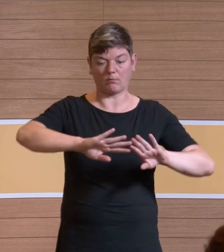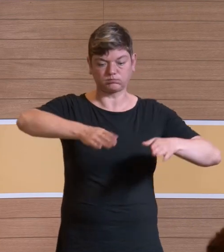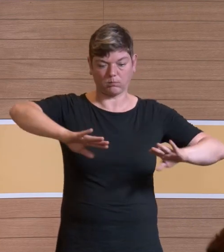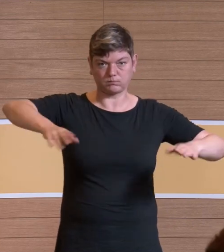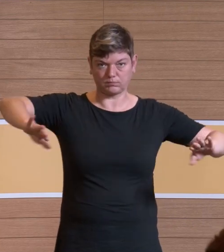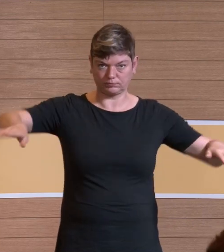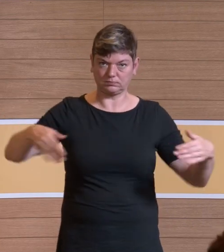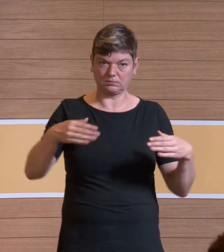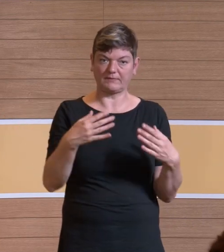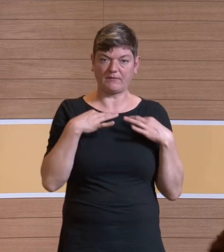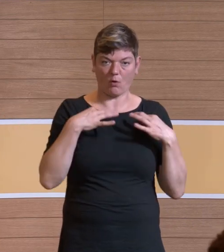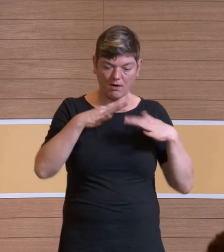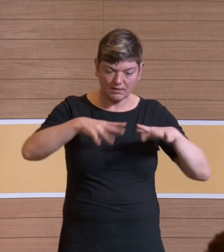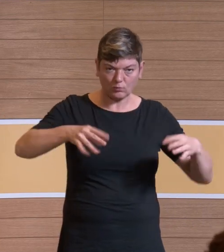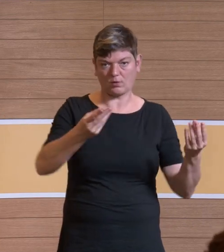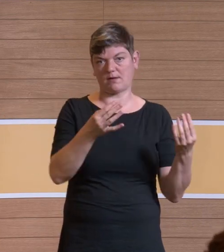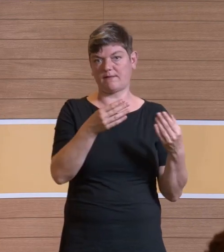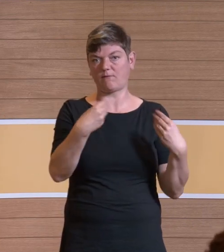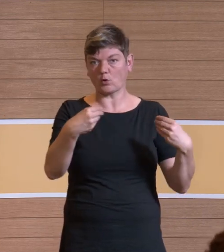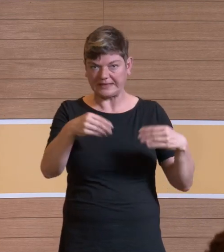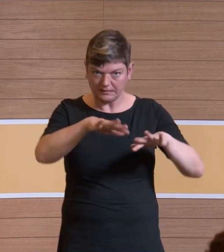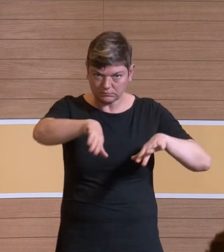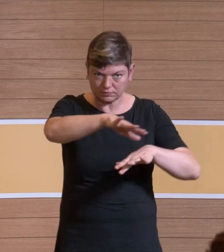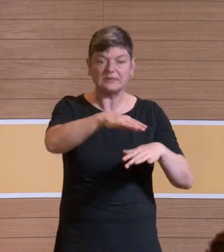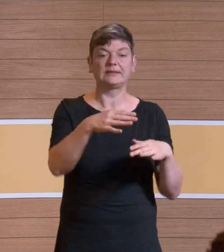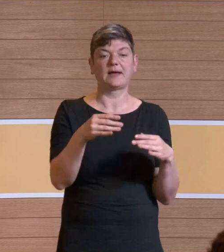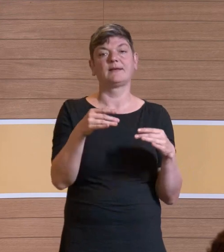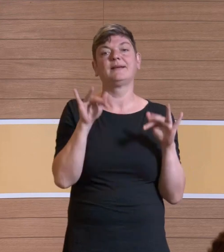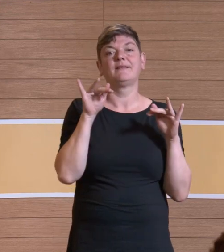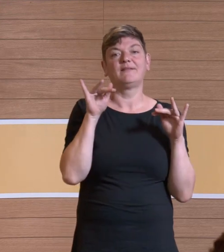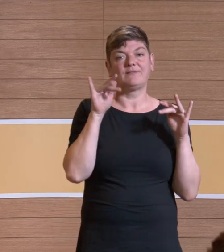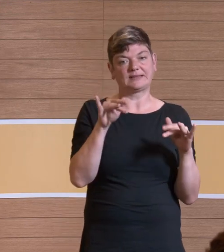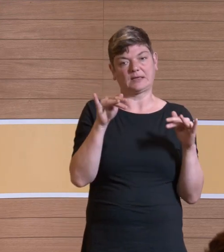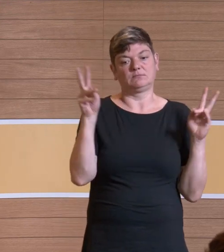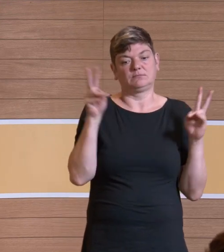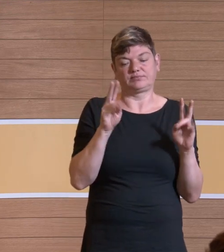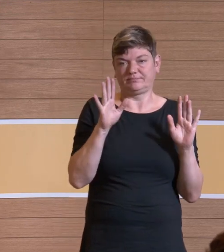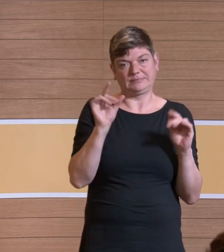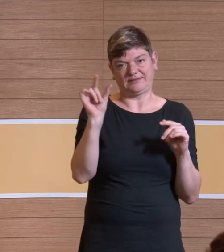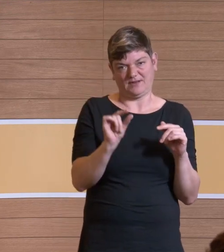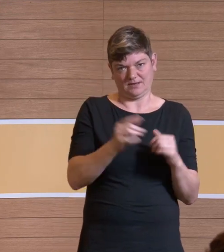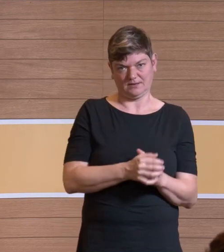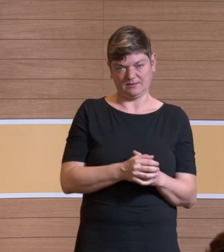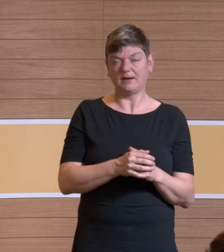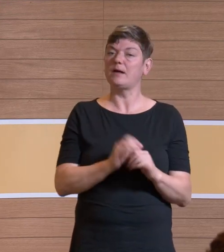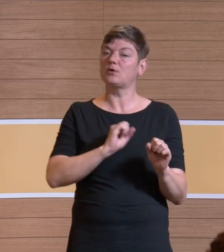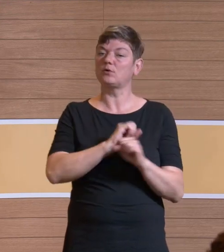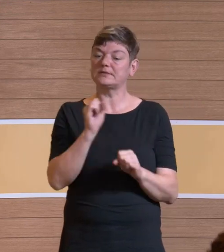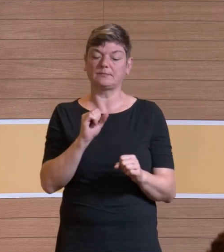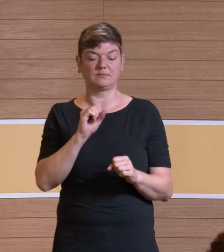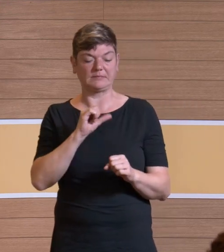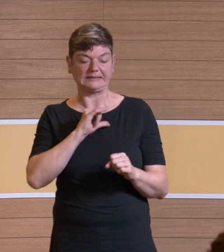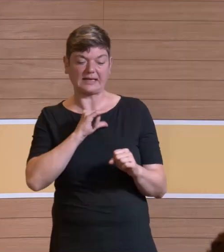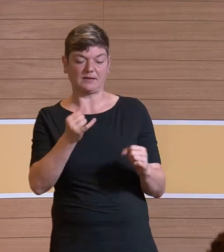Wollgewebe haben, wie hier mit Frottee, dann ist die Wirksamkeit geringer. Sind aber wesentliche Aspekte, wenn man nachher das Modeling